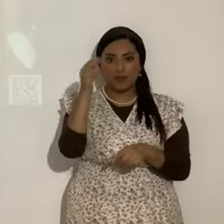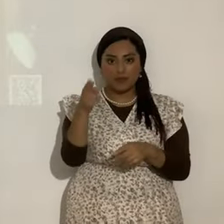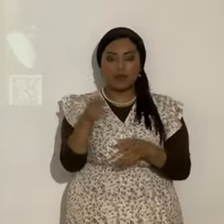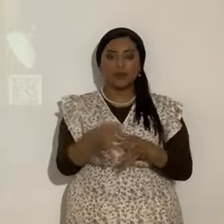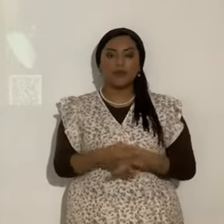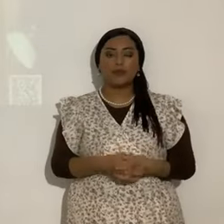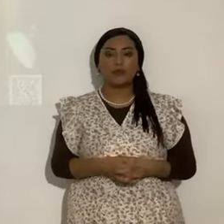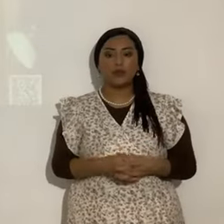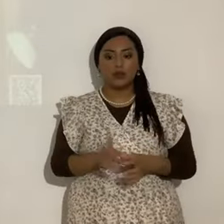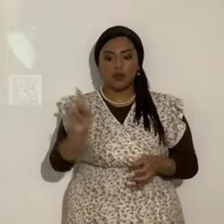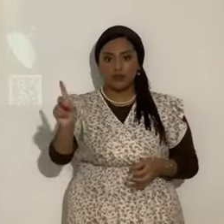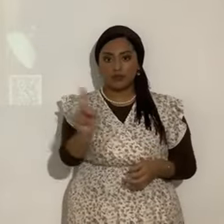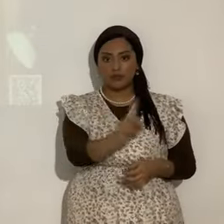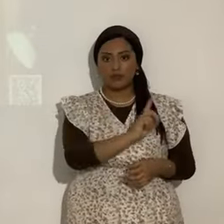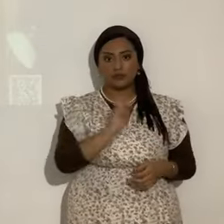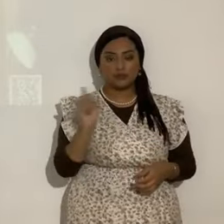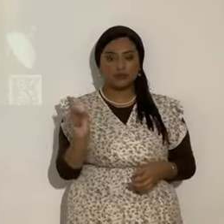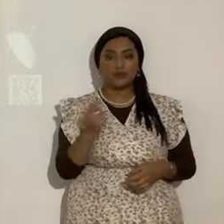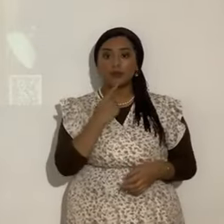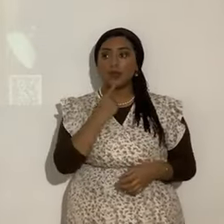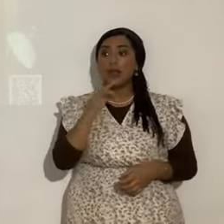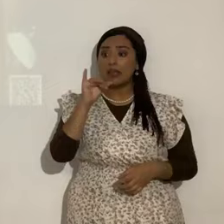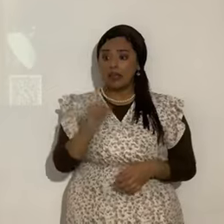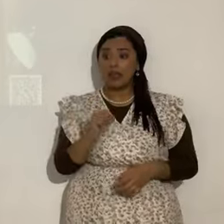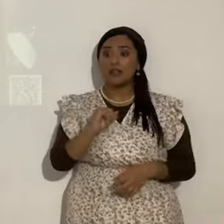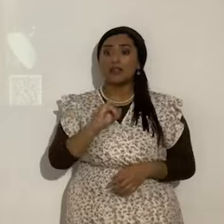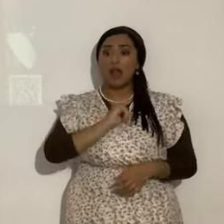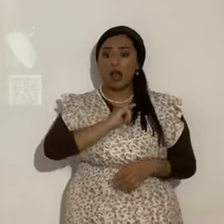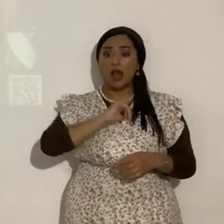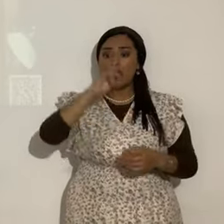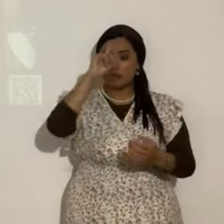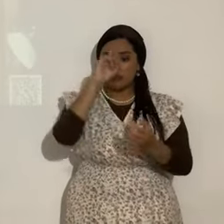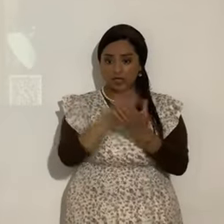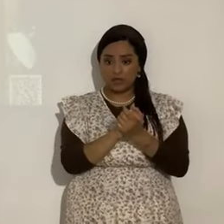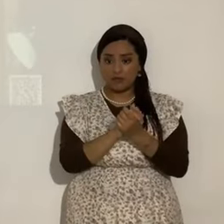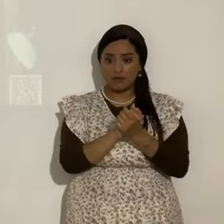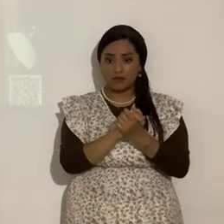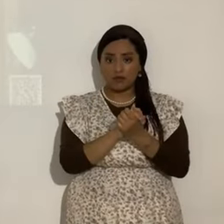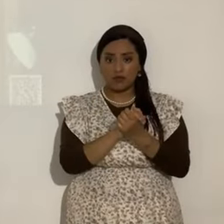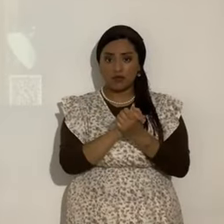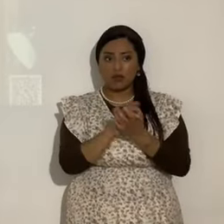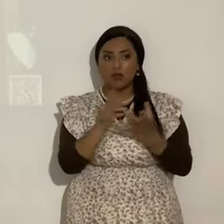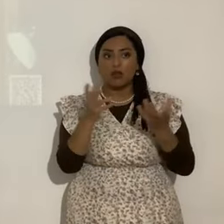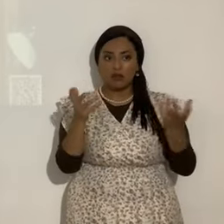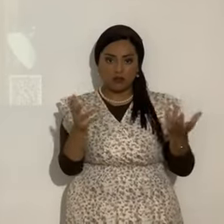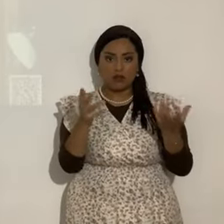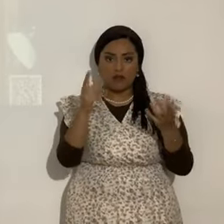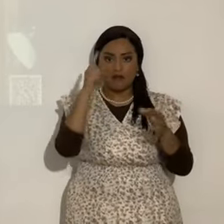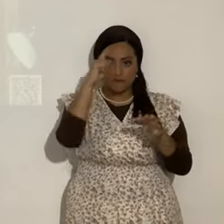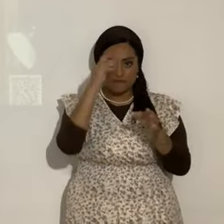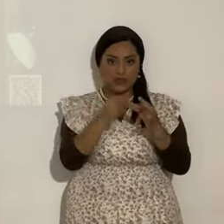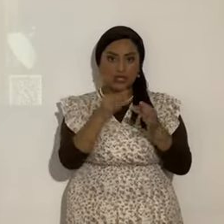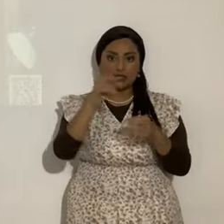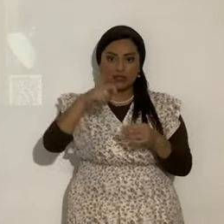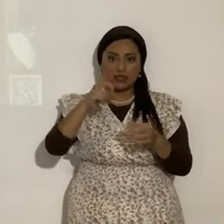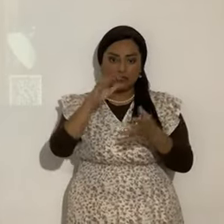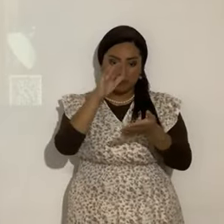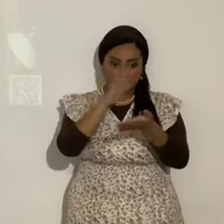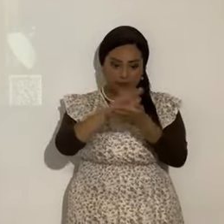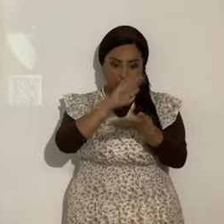Cada uno dice. Sí, creo en Yahshua. Bueno. Entonces la fe tiene que ser refinada. Y tiene que